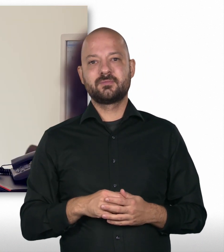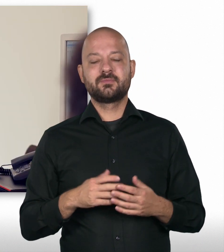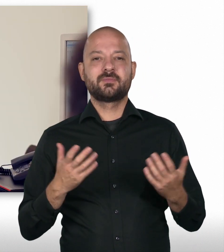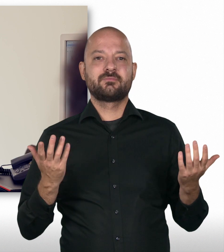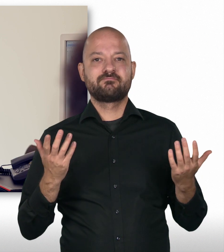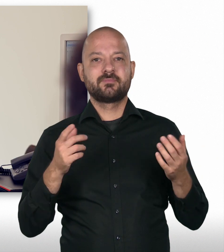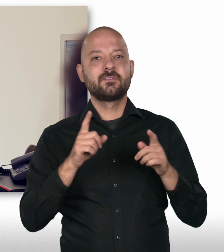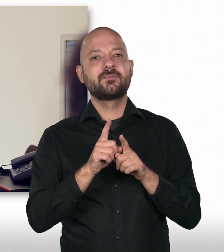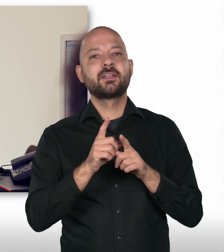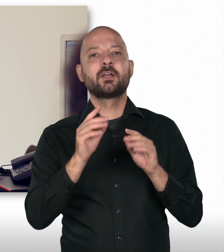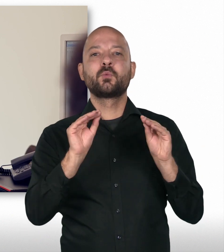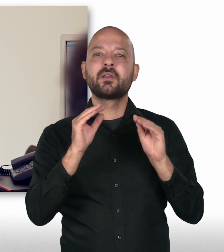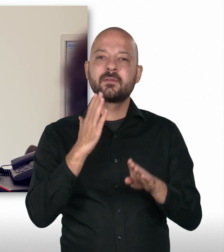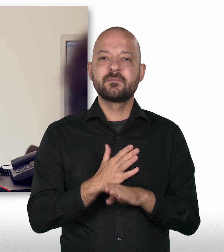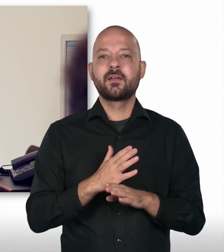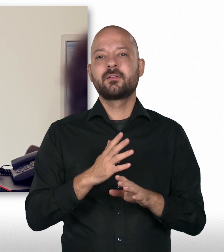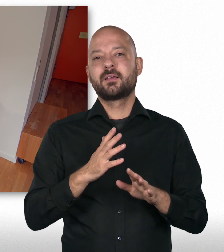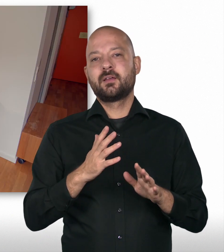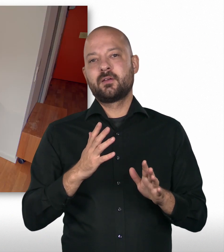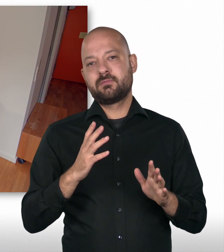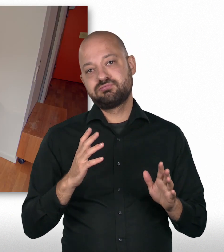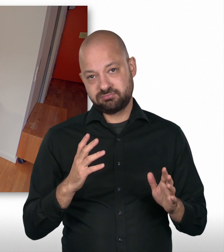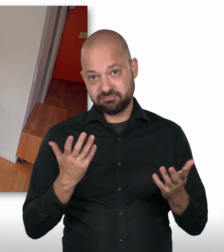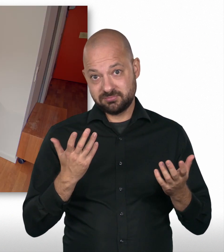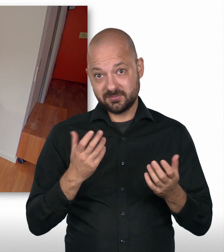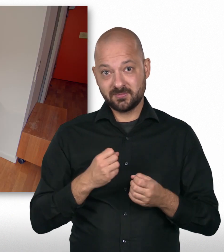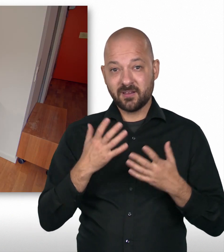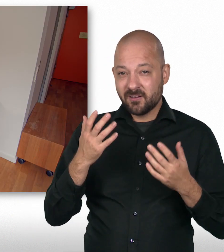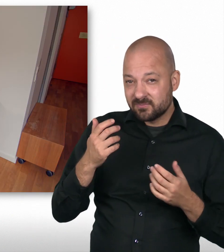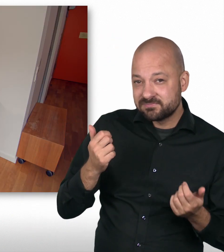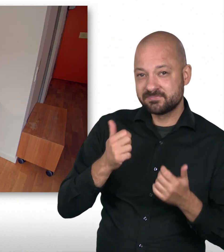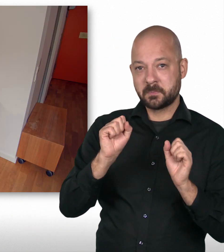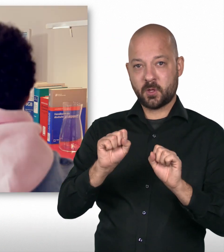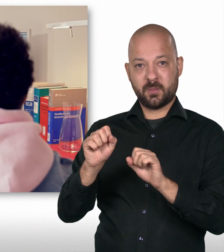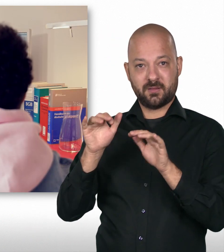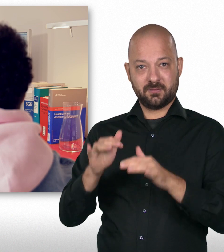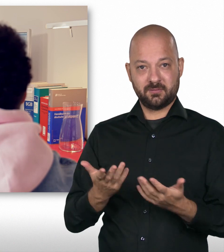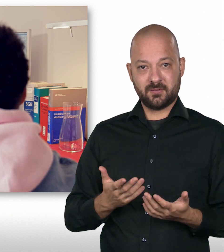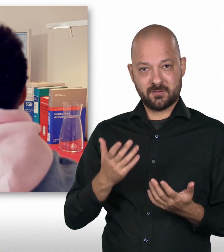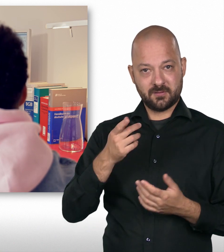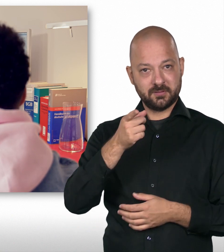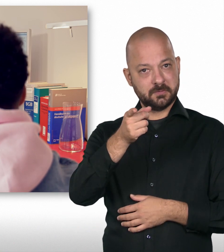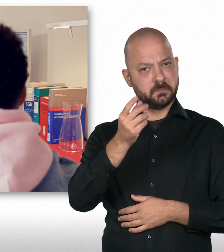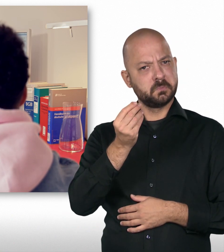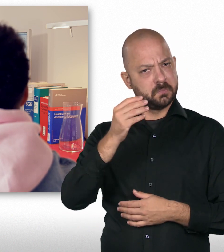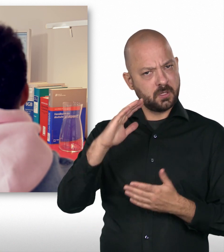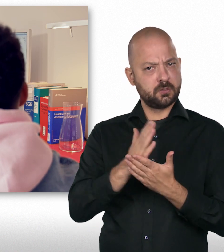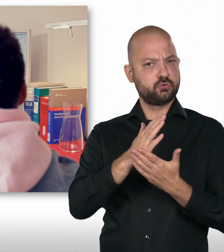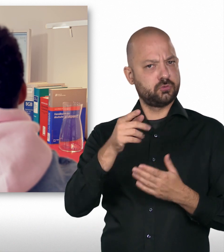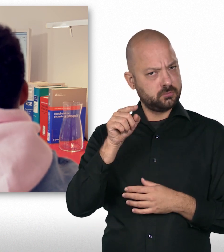es ist auch, man hält auch nach dem Unterricht nicht die Füße still. Okay. Ja, sehr cool, dass es die Möglichkeit gibt. Wenn du das selber schon für dich jetzt so entschieden hast, diese